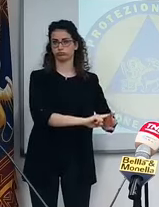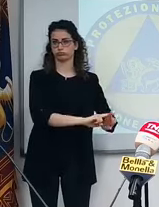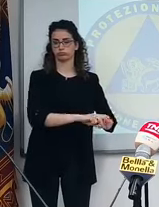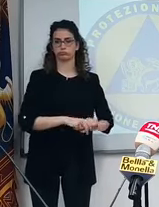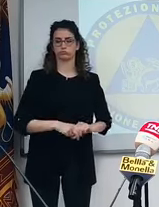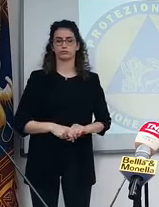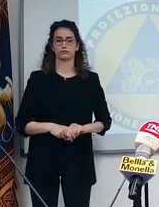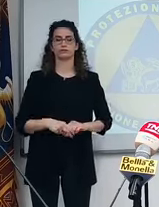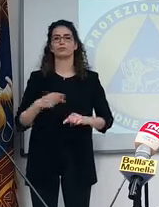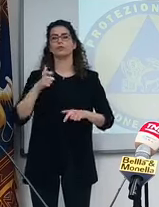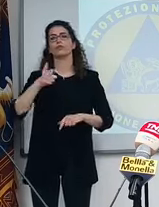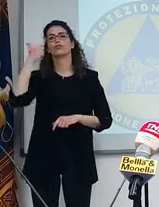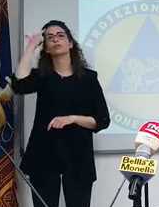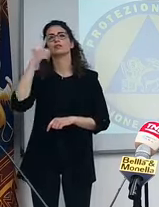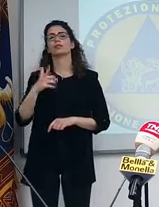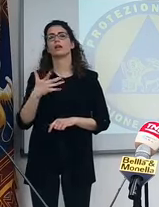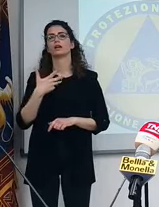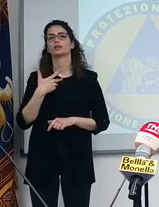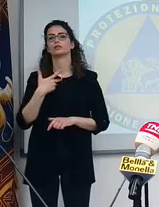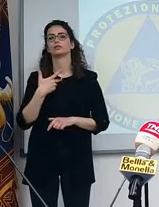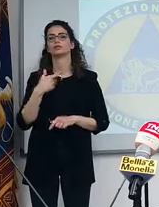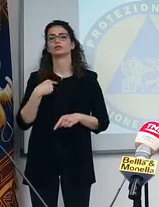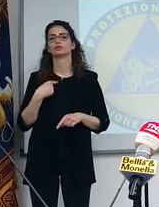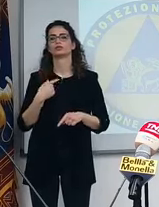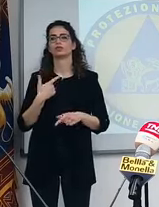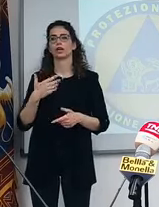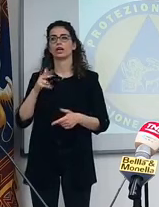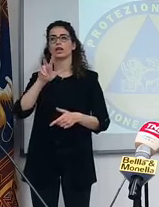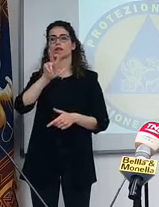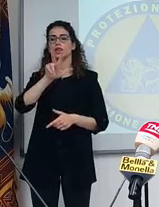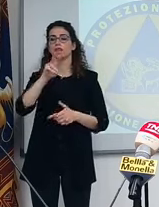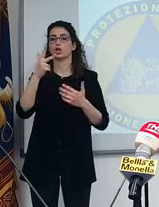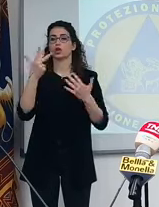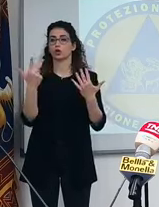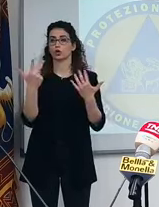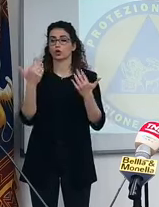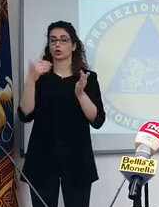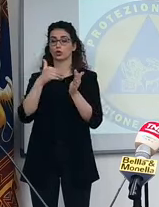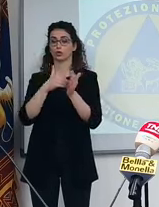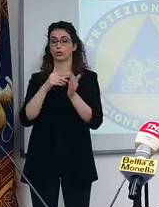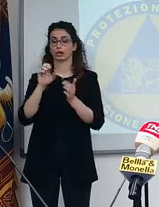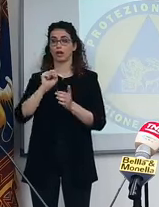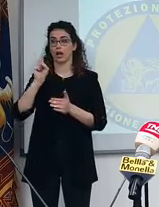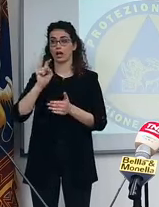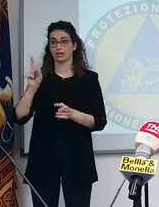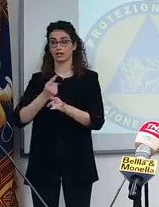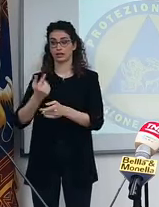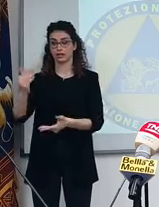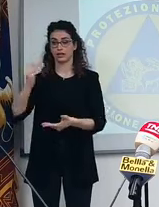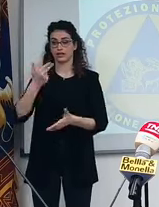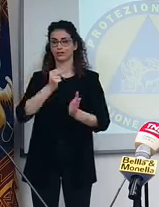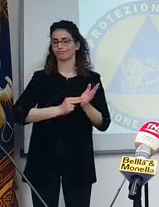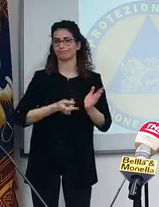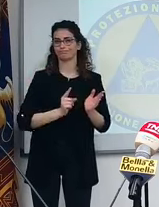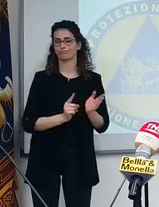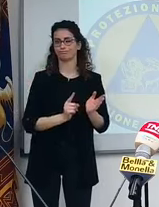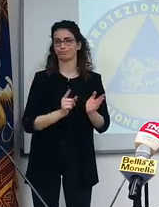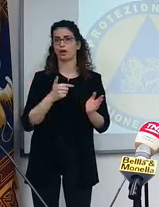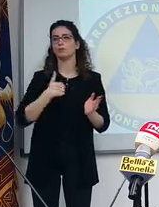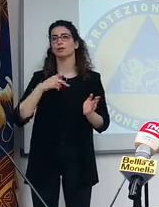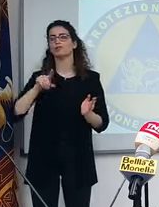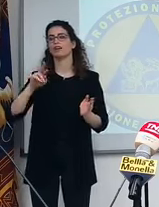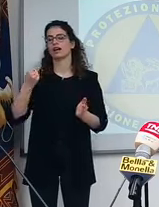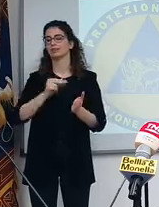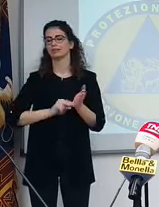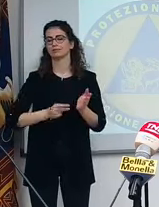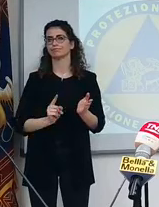Perché sapete, ad esempio, è in corso una fornitura di 38.000 AstraZeneca e qua non ce li ho segnati. Non ho segnato neanche i Pfizer.